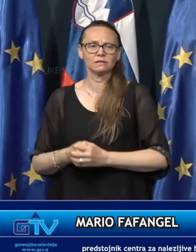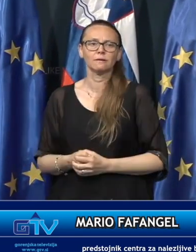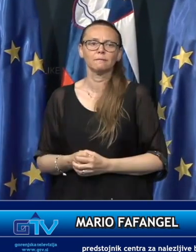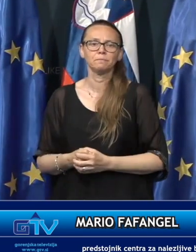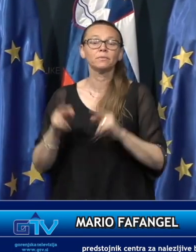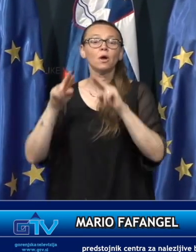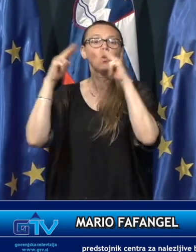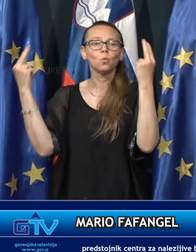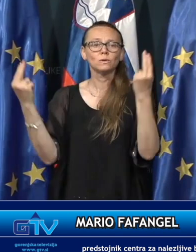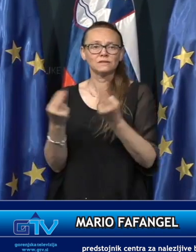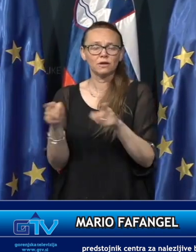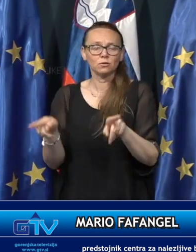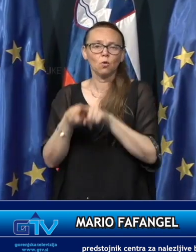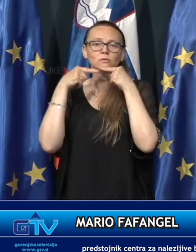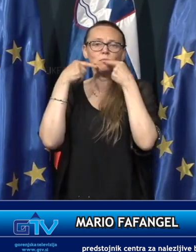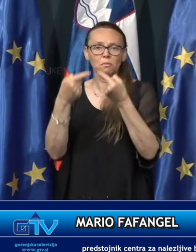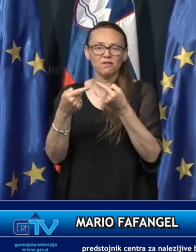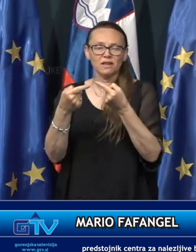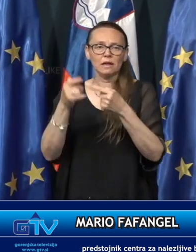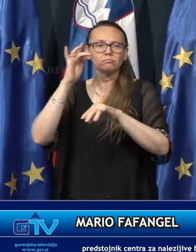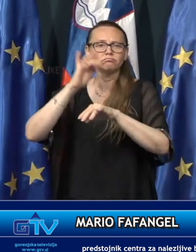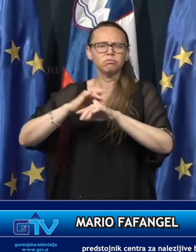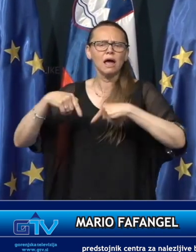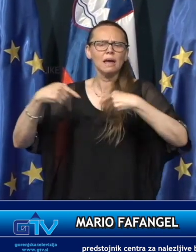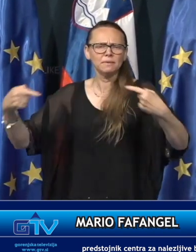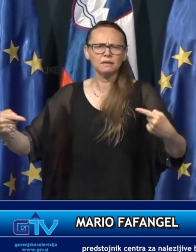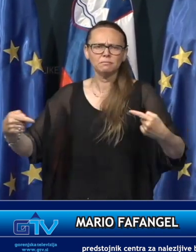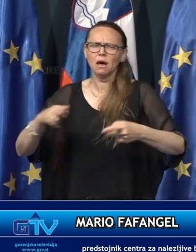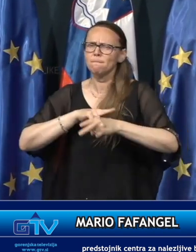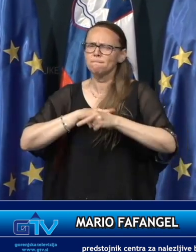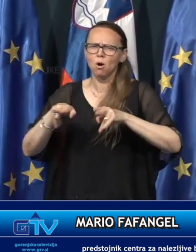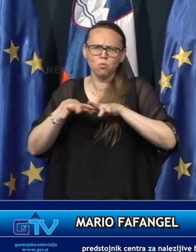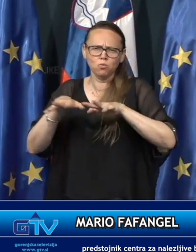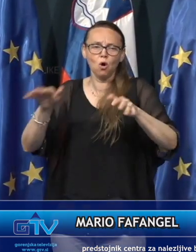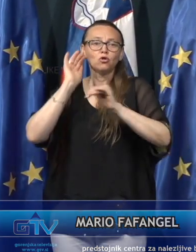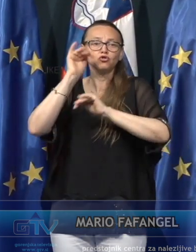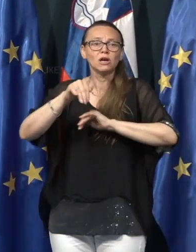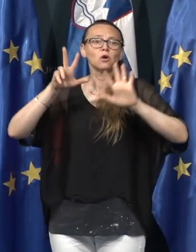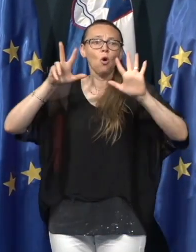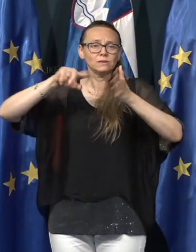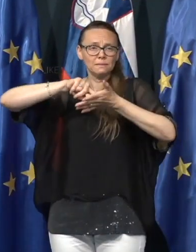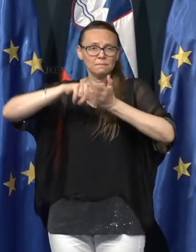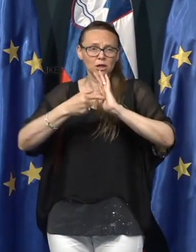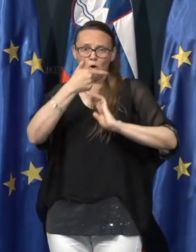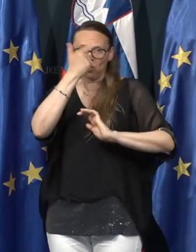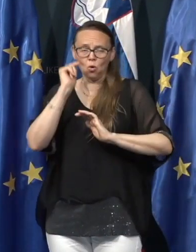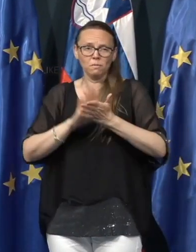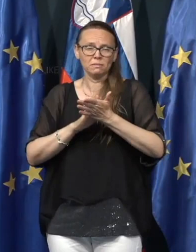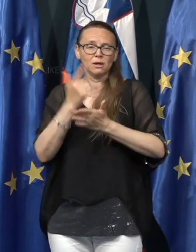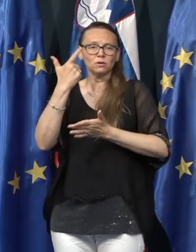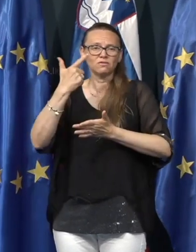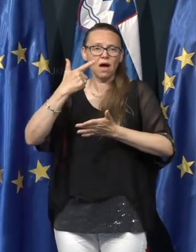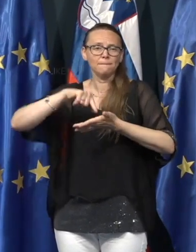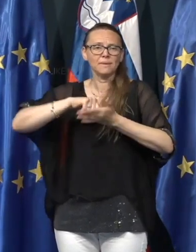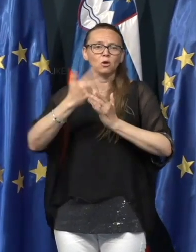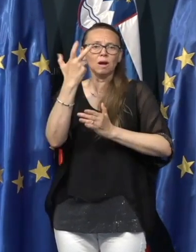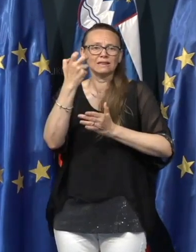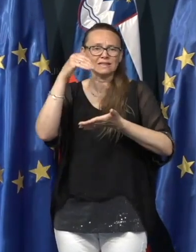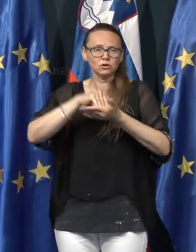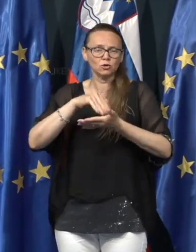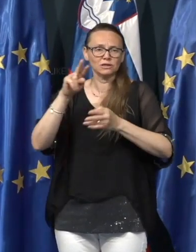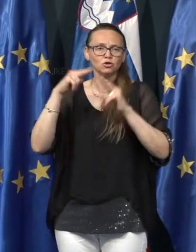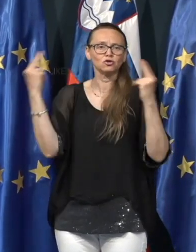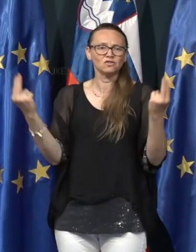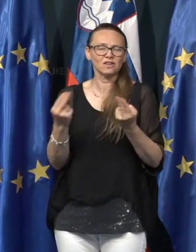V svetu, kot kar smo rekli, je epidemija še v polnem zamahu. Čez 8 milijonov premirov, 2 milijona 300 tisoč v svetu.